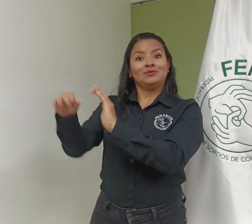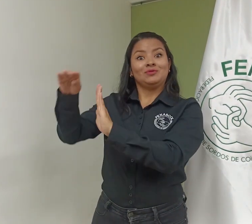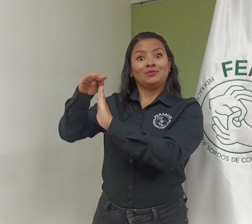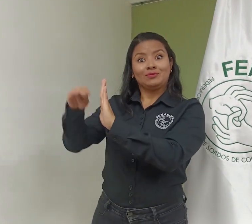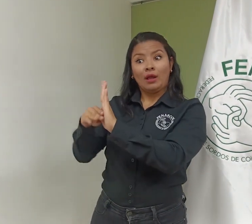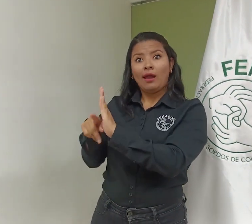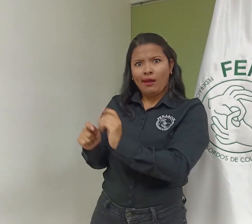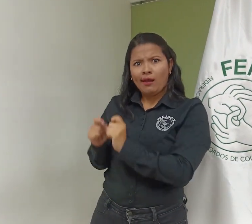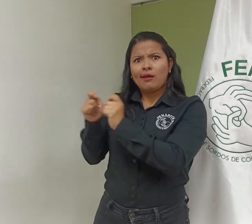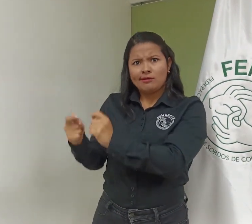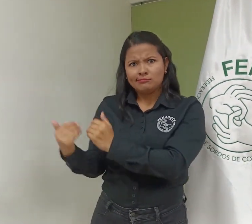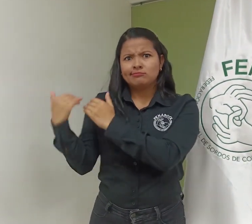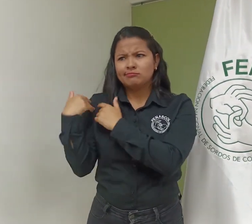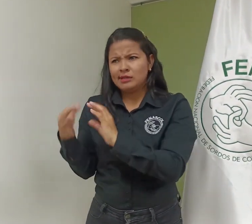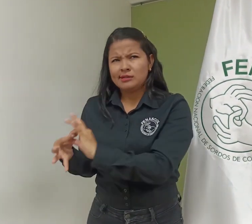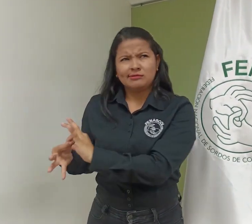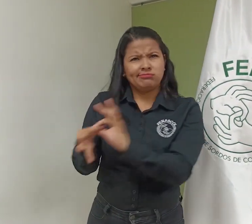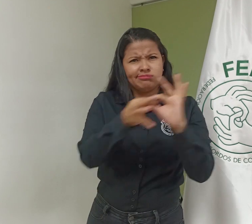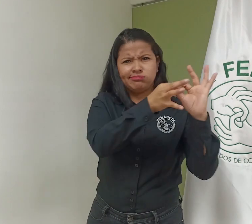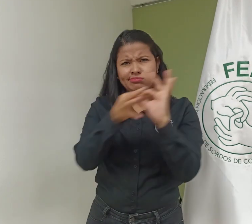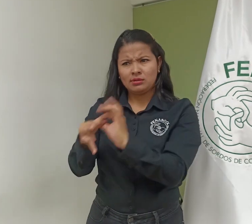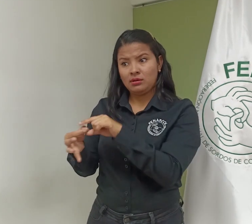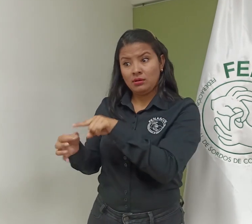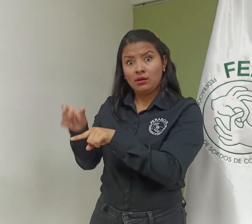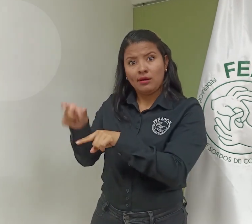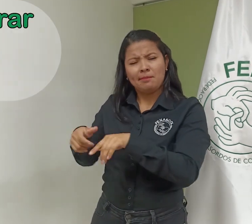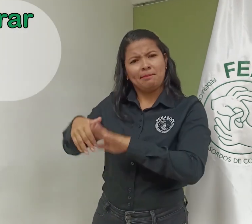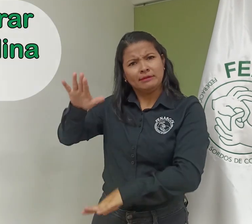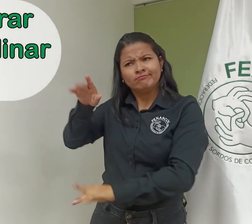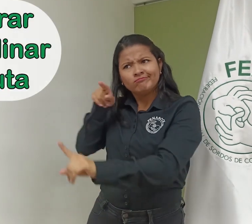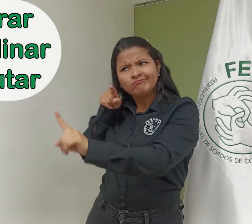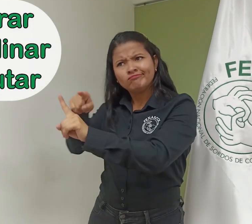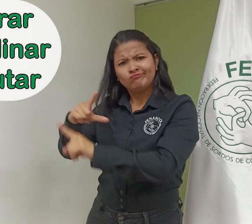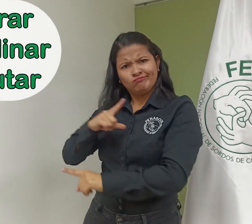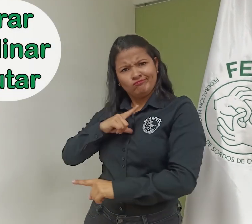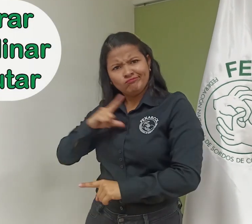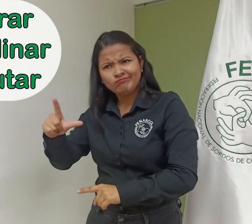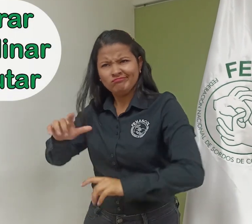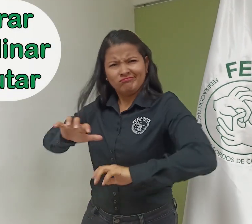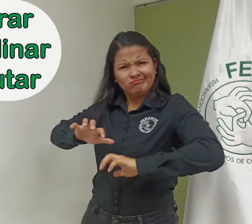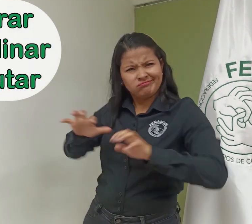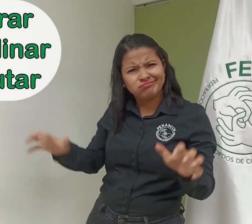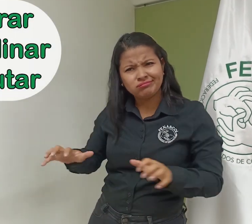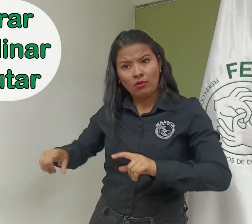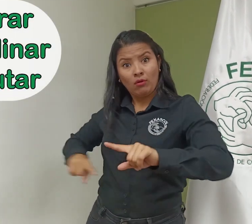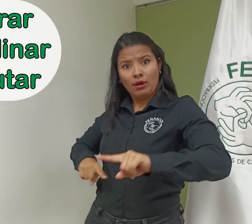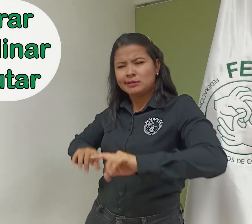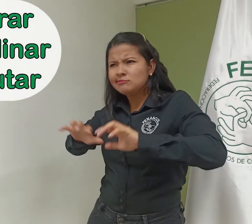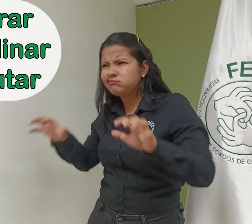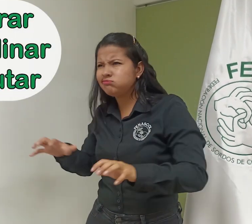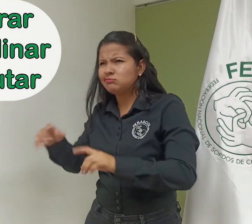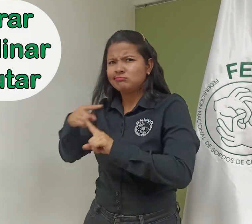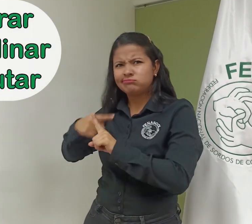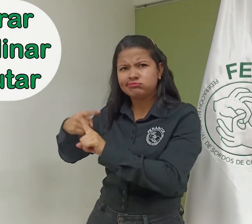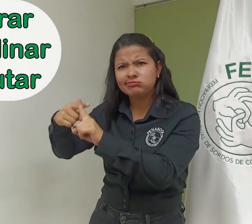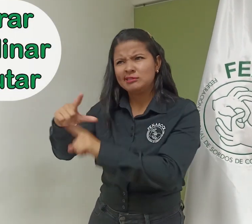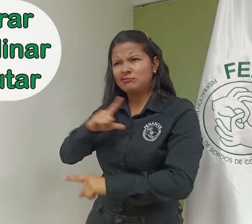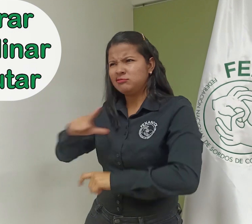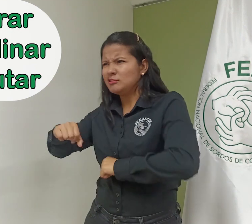se define en la subdirección de programas, el coordinador deberá liderar, coordinar y ejecutar por medio de su